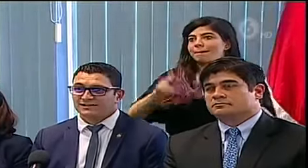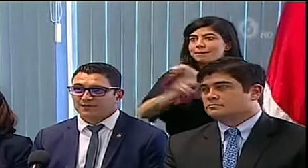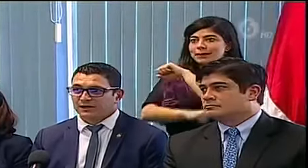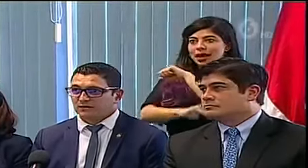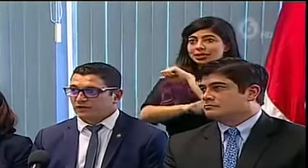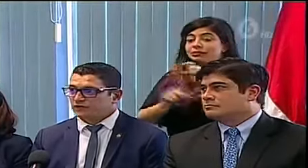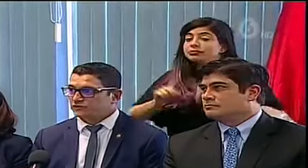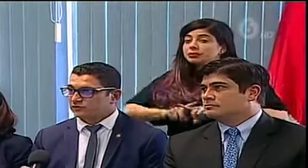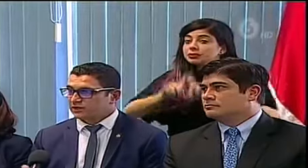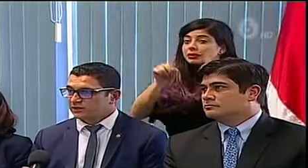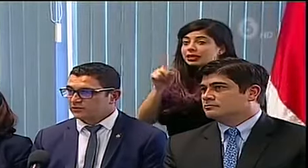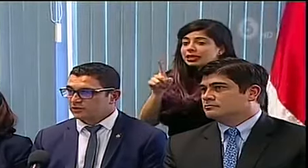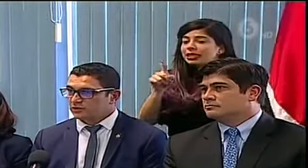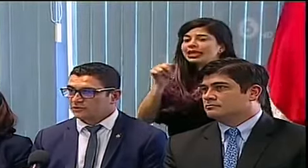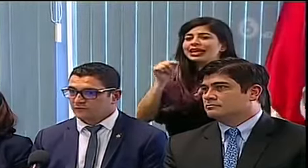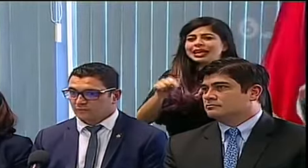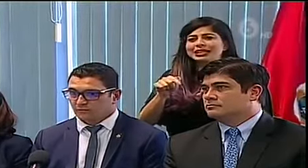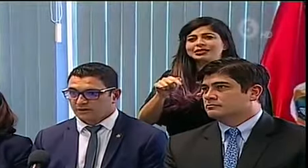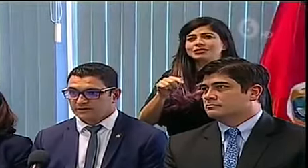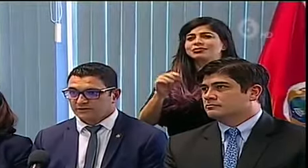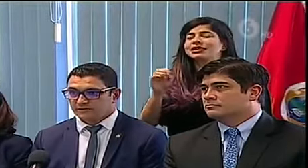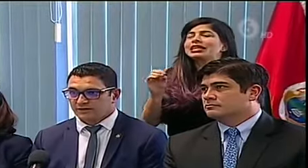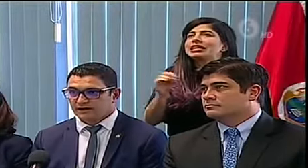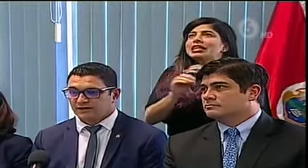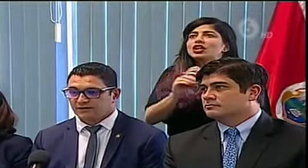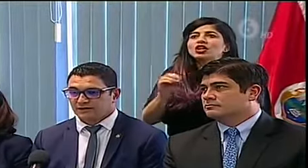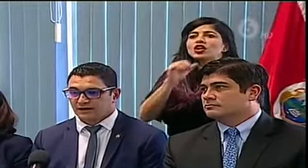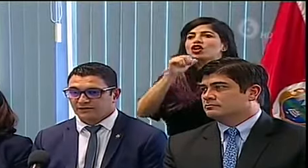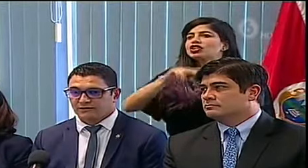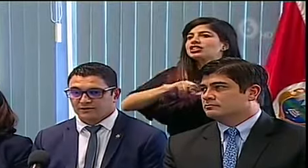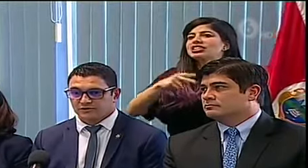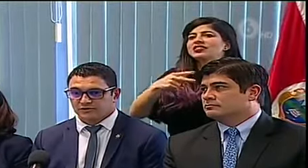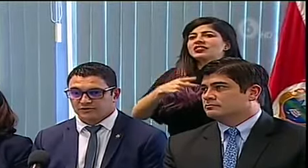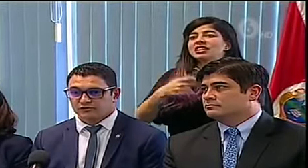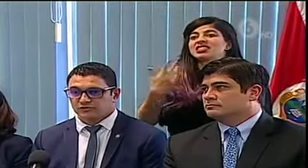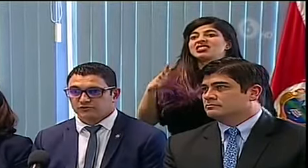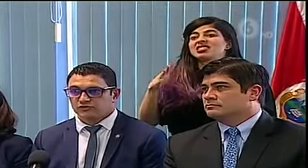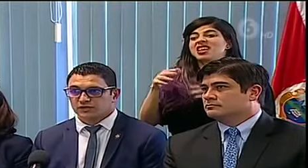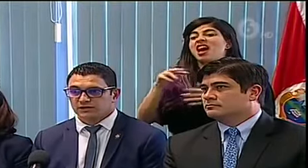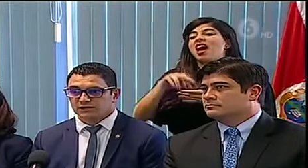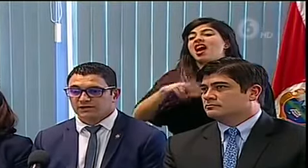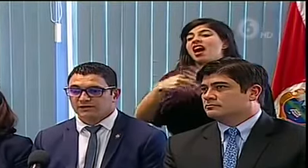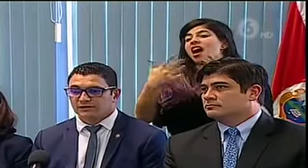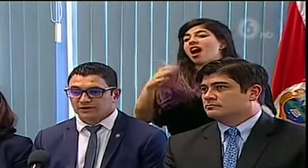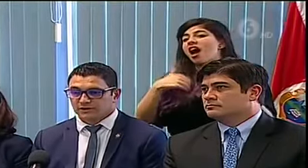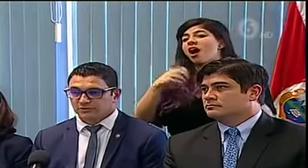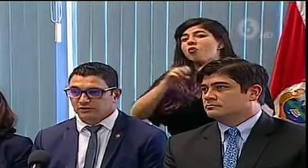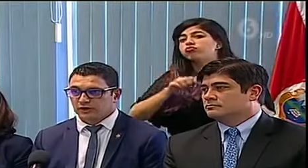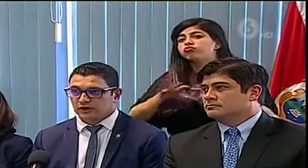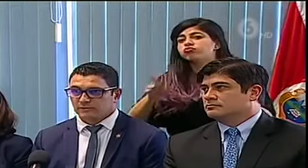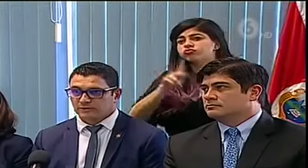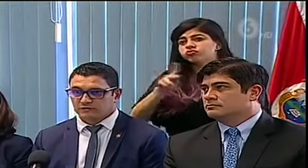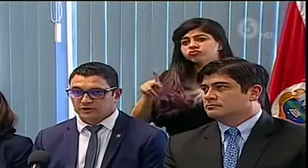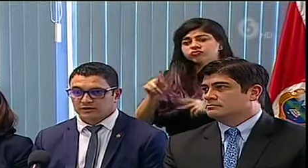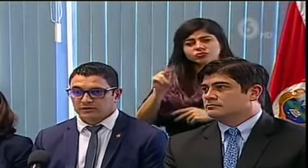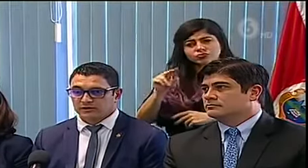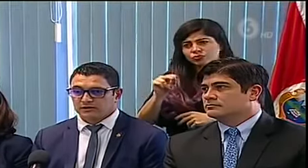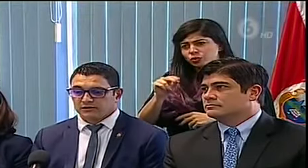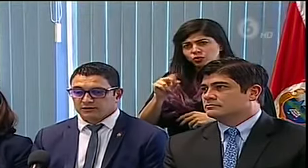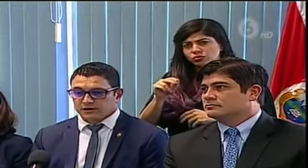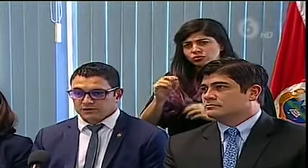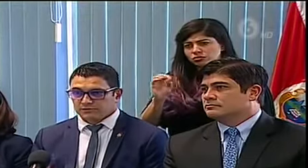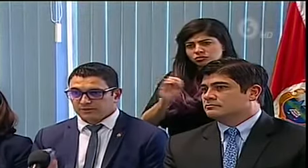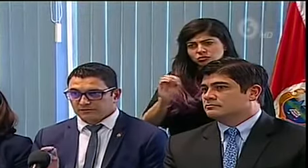Sin embargo, esto de ninguna forma significa que ya haya transmisión sostenida de persona a persona.